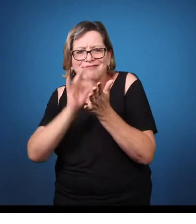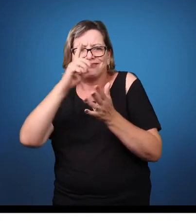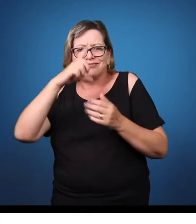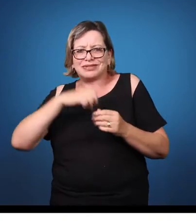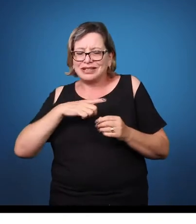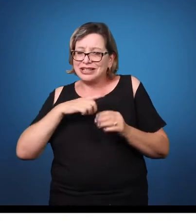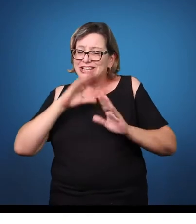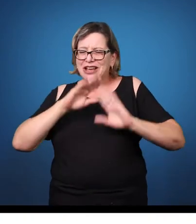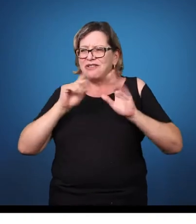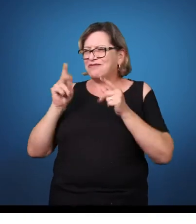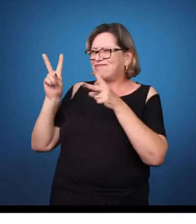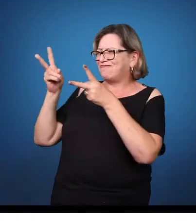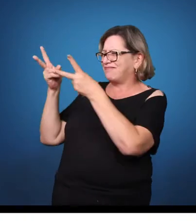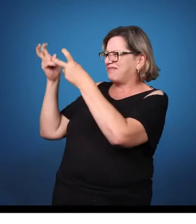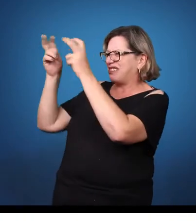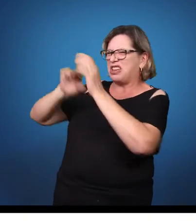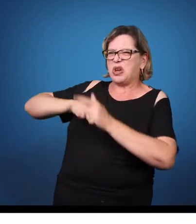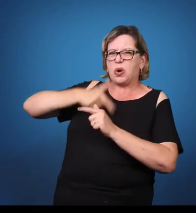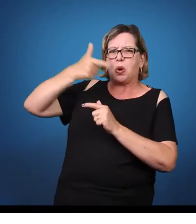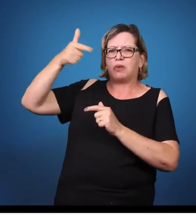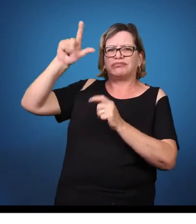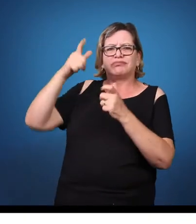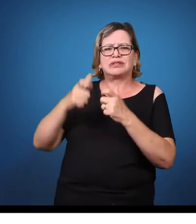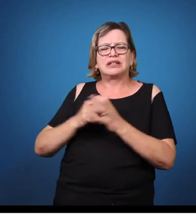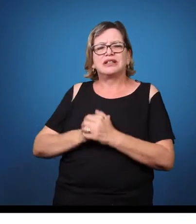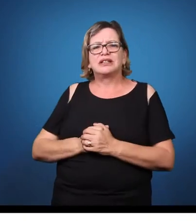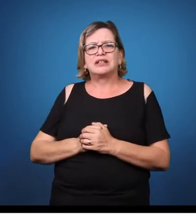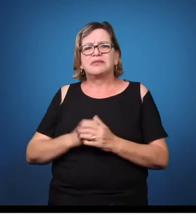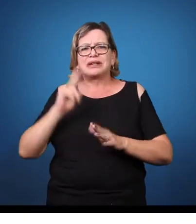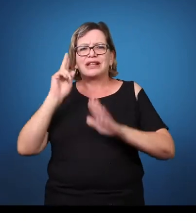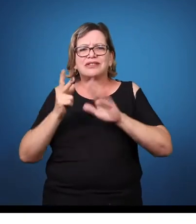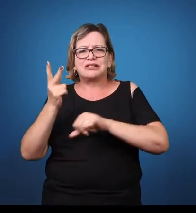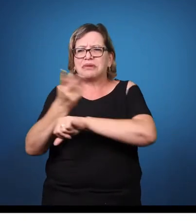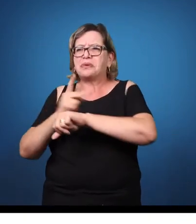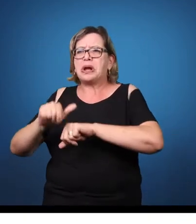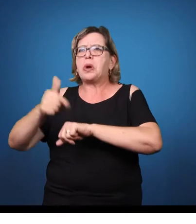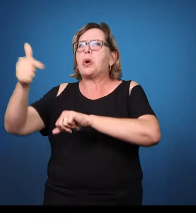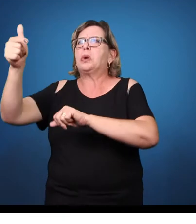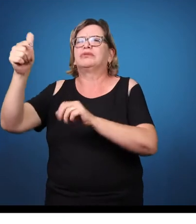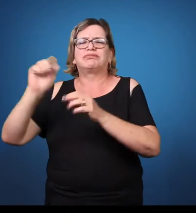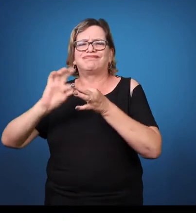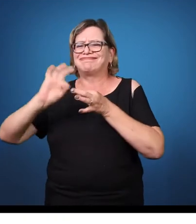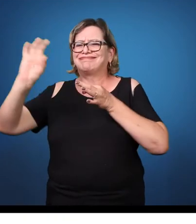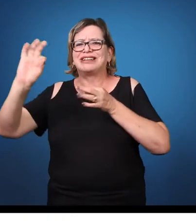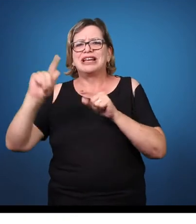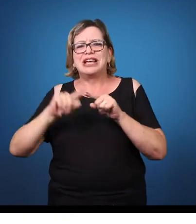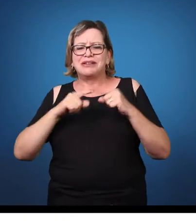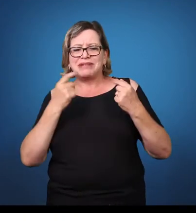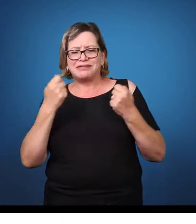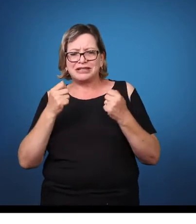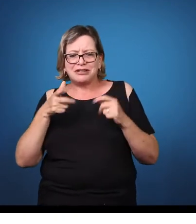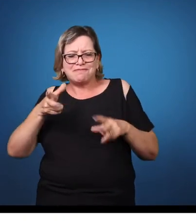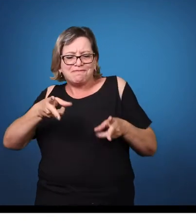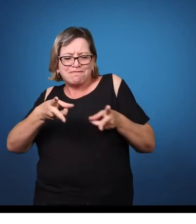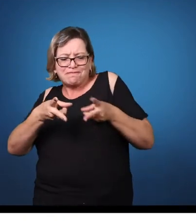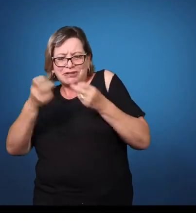nosso. Então, é formar isso mesmo. Grupos de pesquisa, formação continuada. E assim a gente vai conseguir